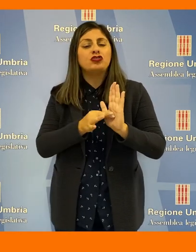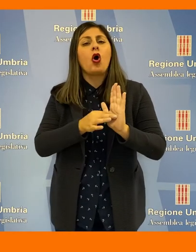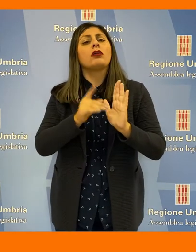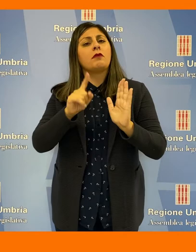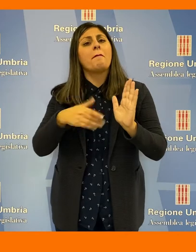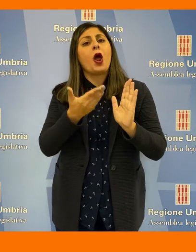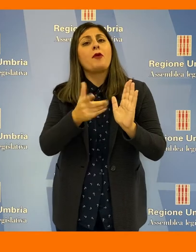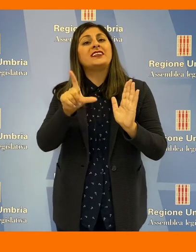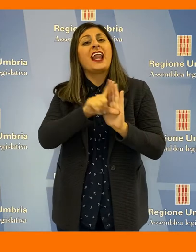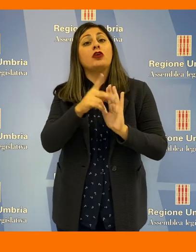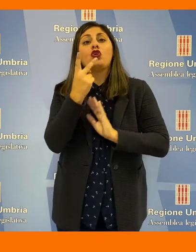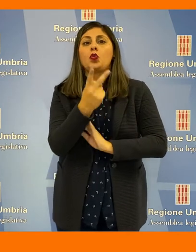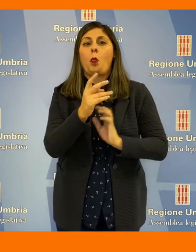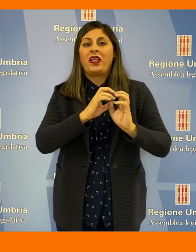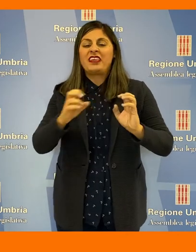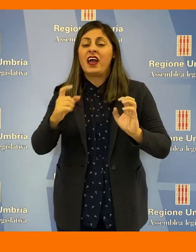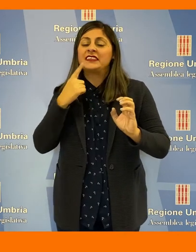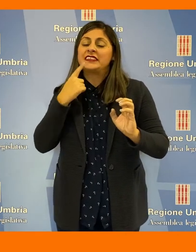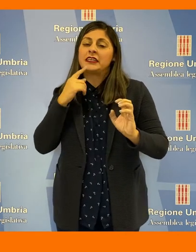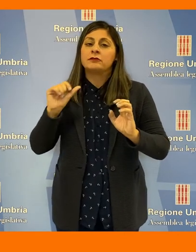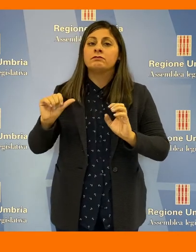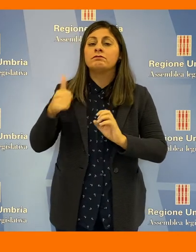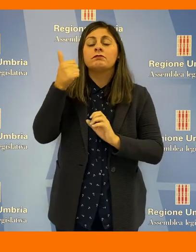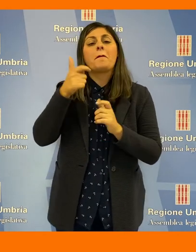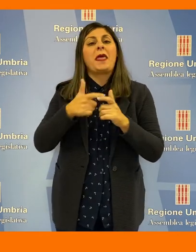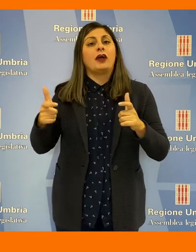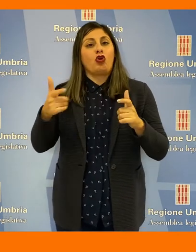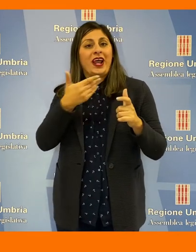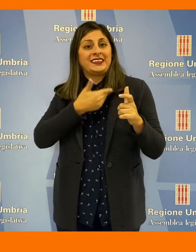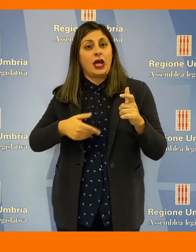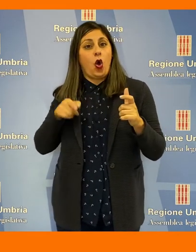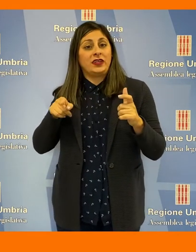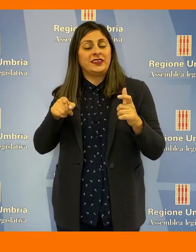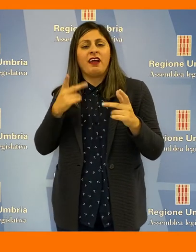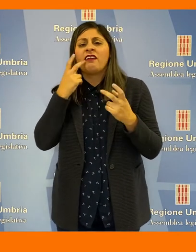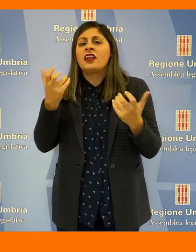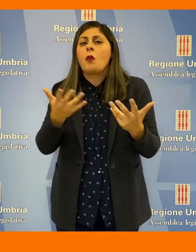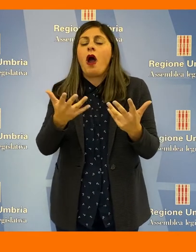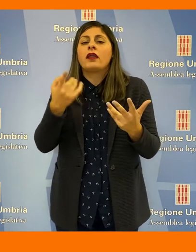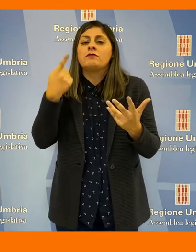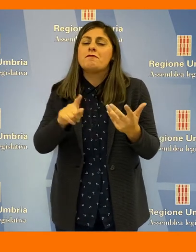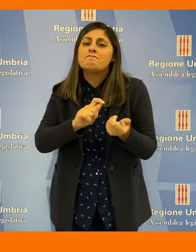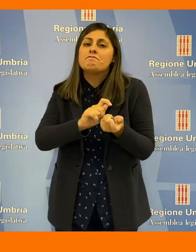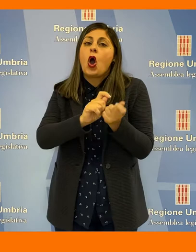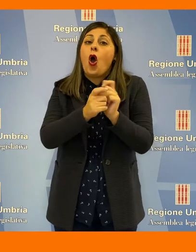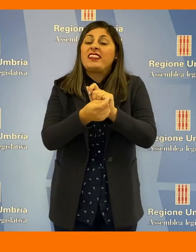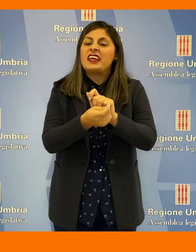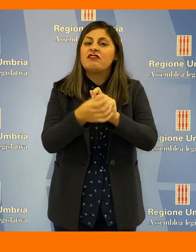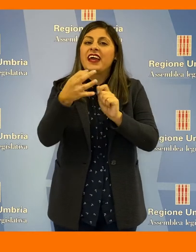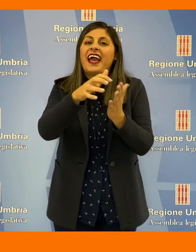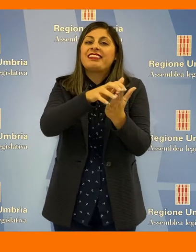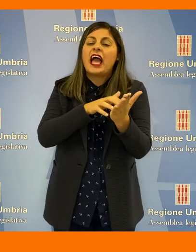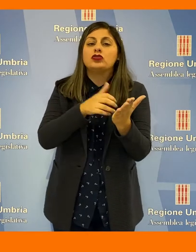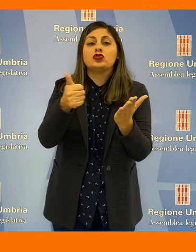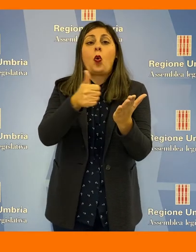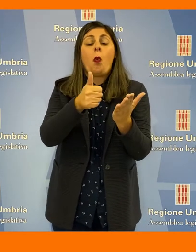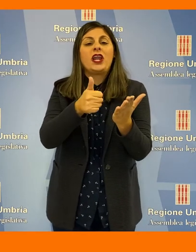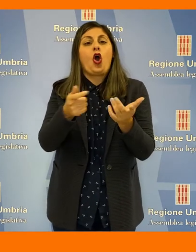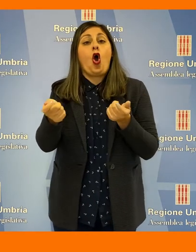giorno della seduta anche altre due proposte di legge e di iniziativa dei consiglieri della maggioranza che riguardano la predisposizione di modifiche all'attesto